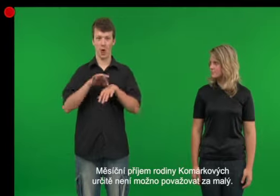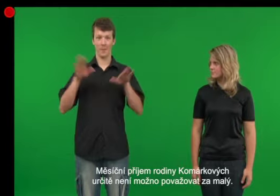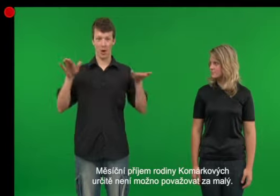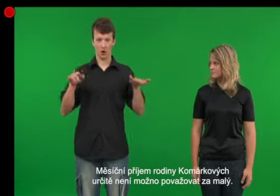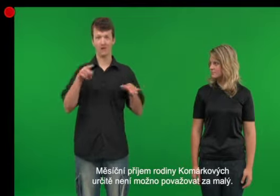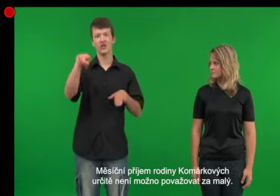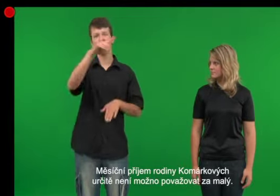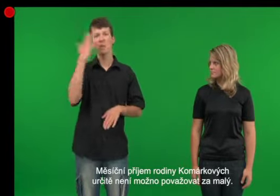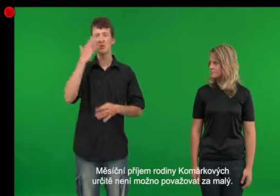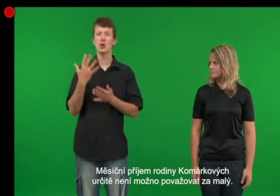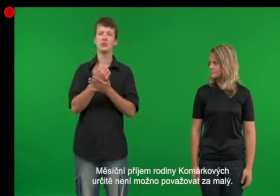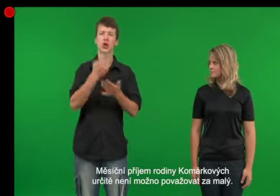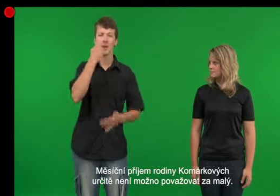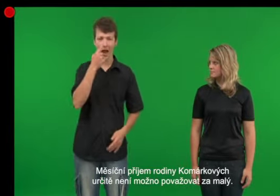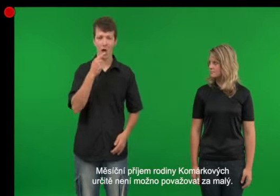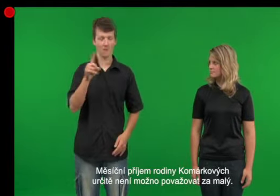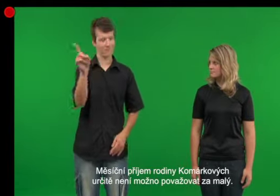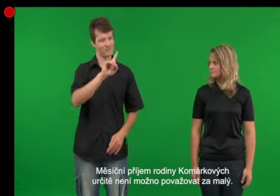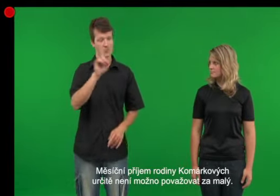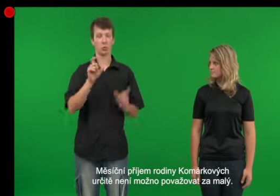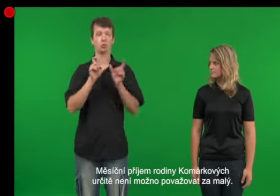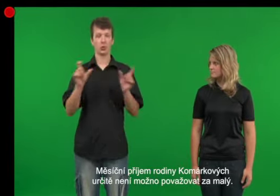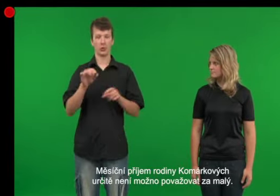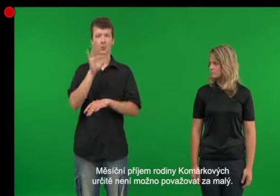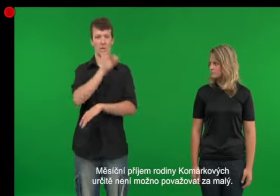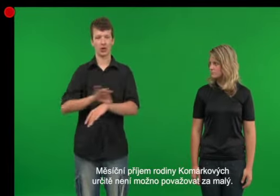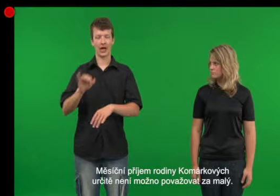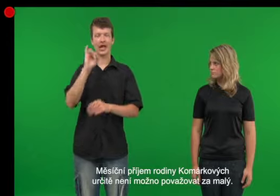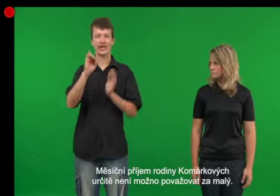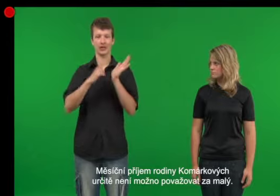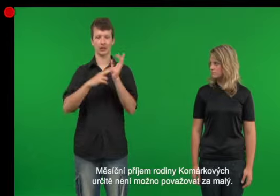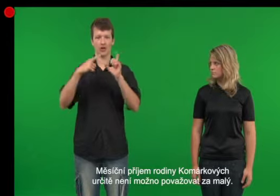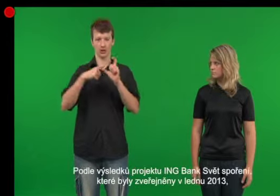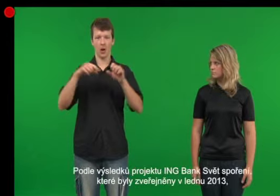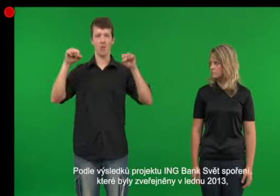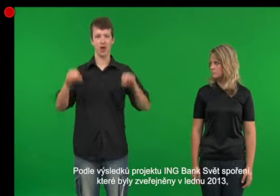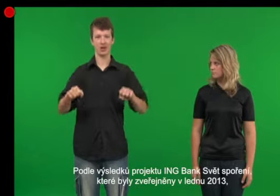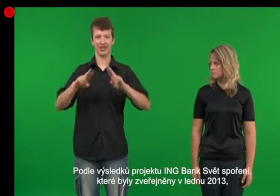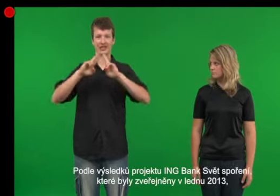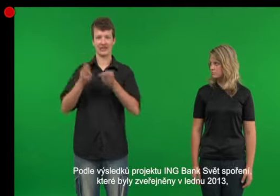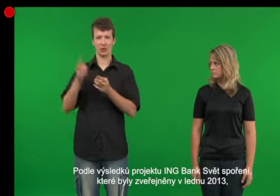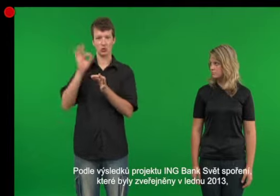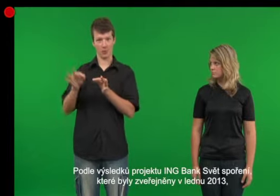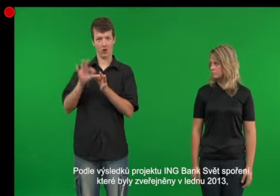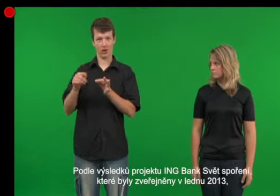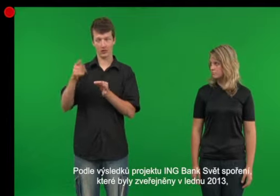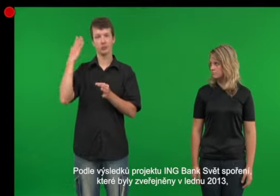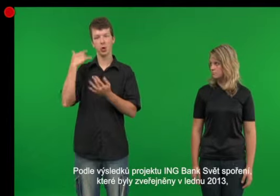Měsiční příjem rodiny Komárkových určitě není možná považovat za malý. Podle výsledku projektu InkBank světové